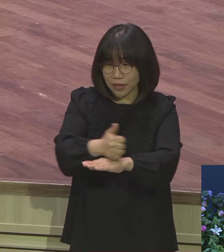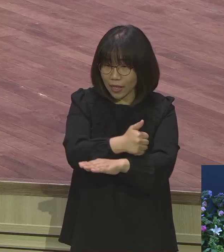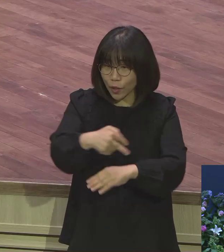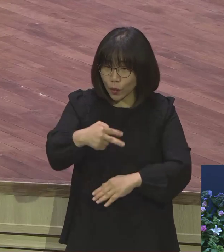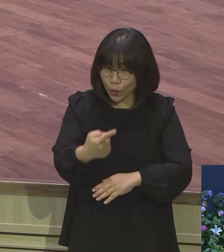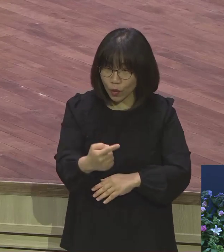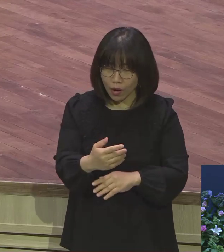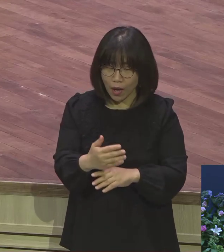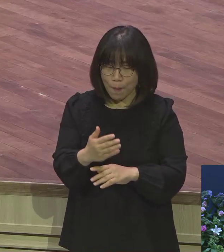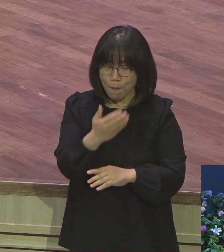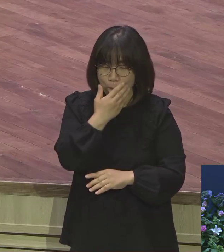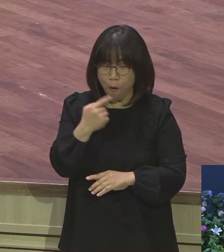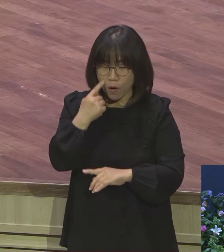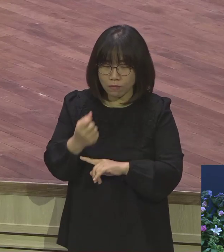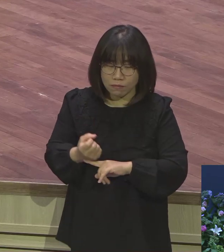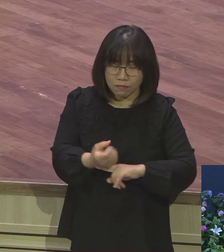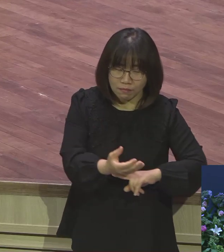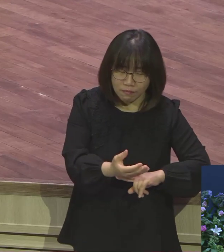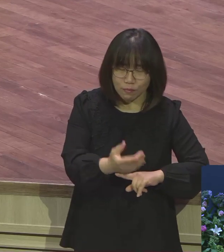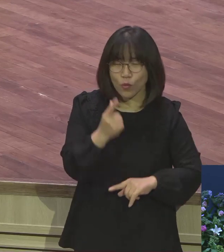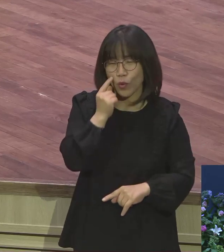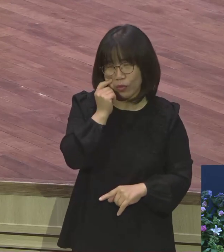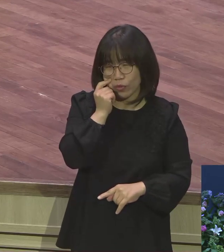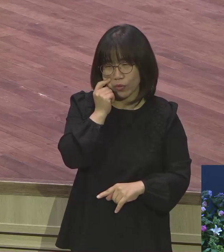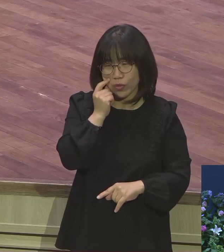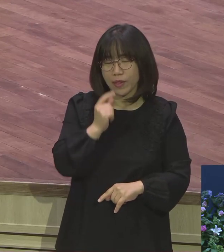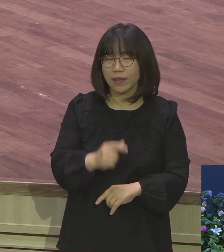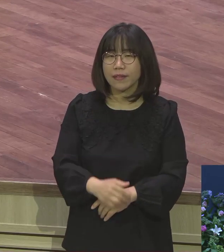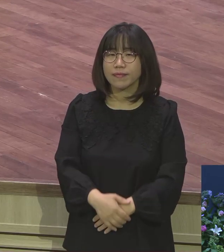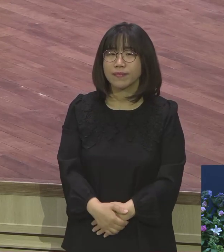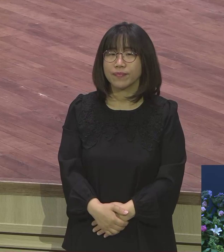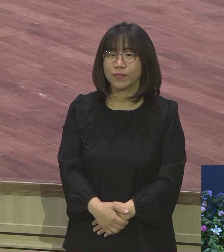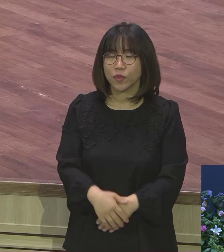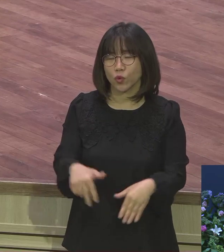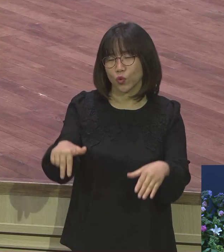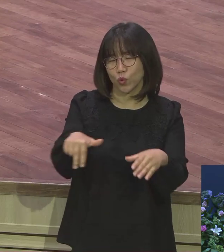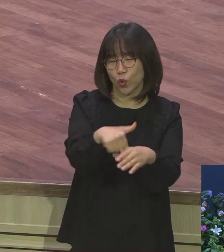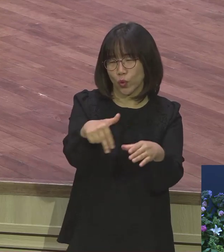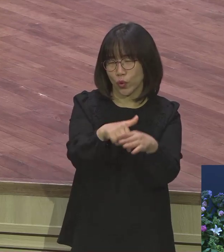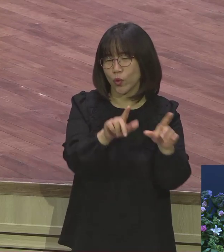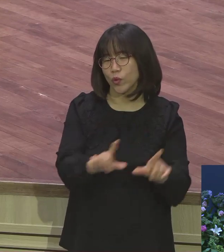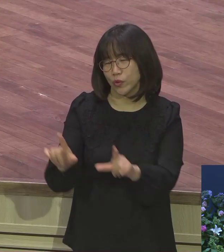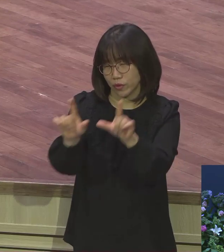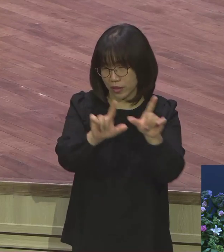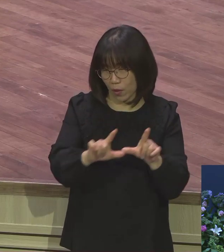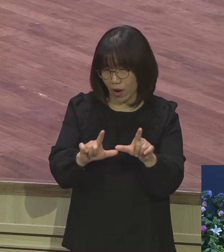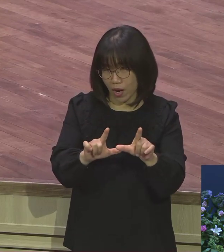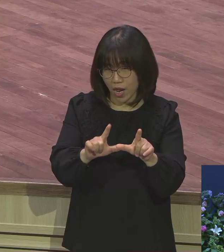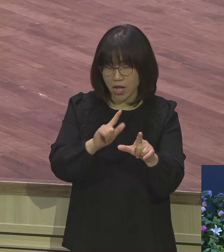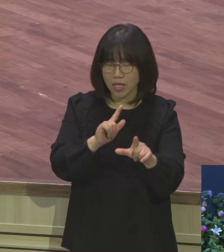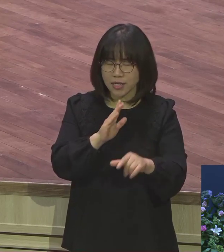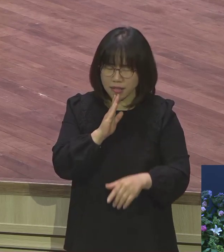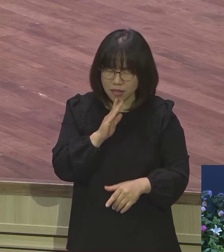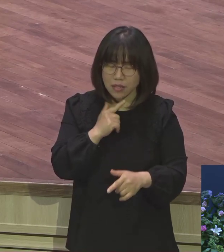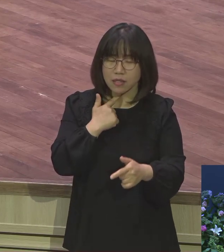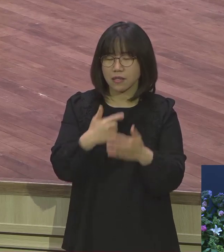종교라고 그래요. 종교. 적용을 해보질 못했어요. 은약 처음에 안 되는 거예요. 말씀은 살았고 운동력.